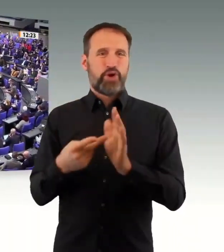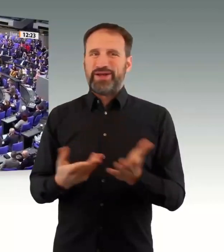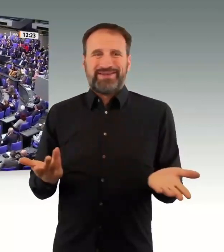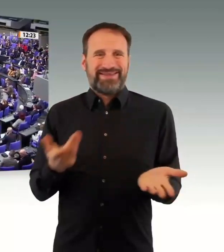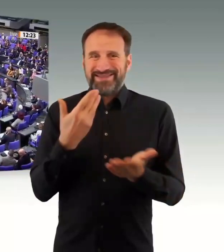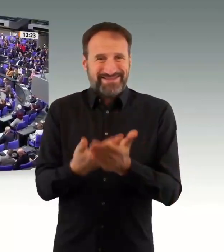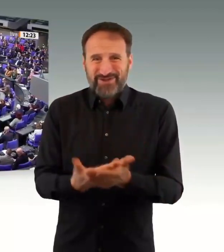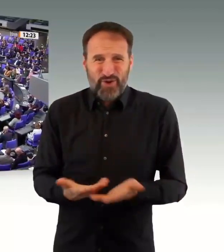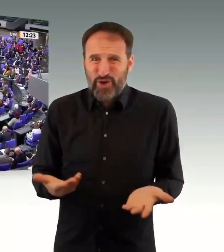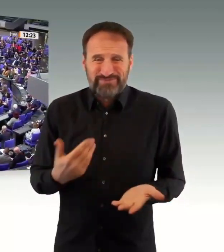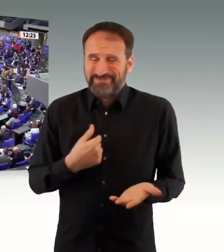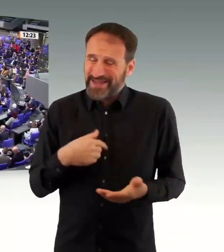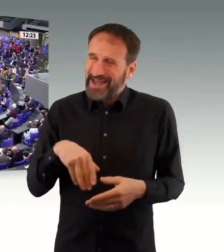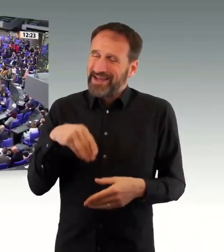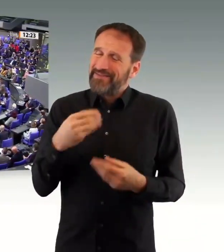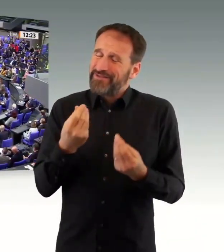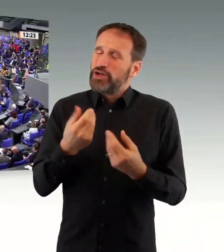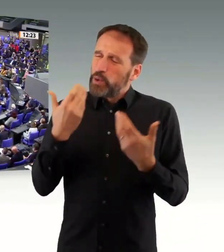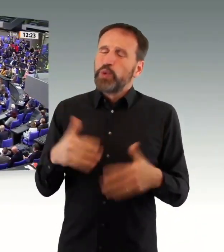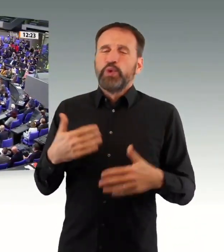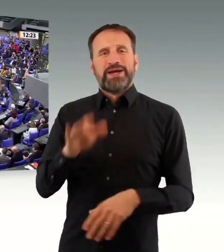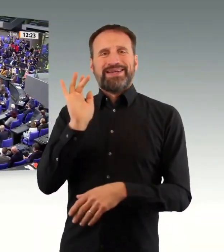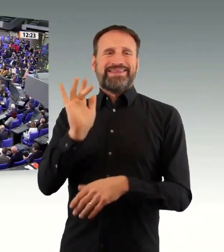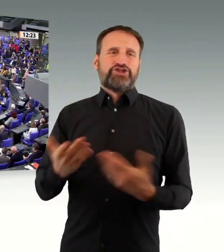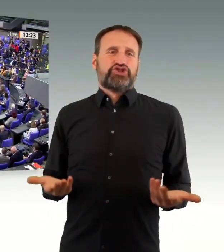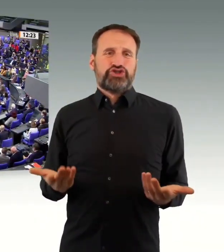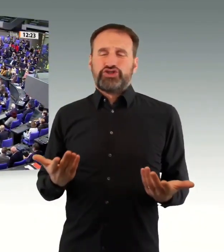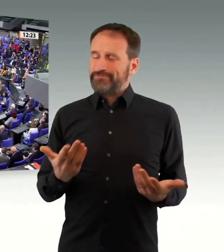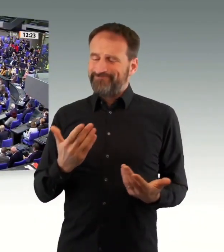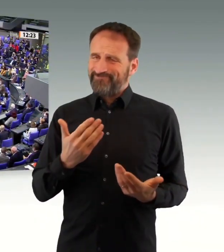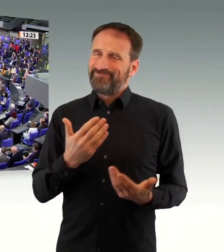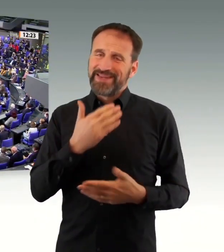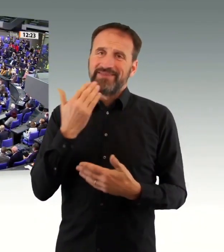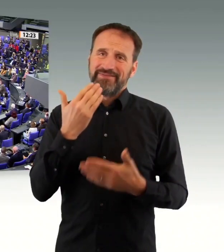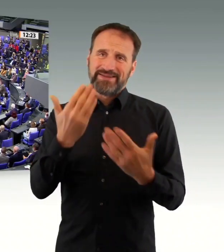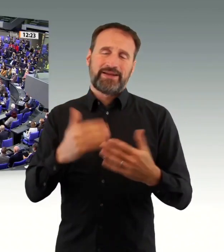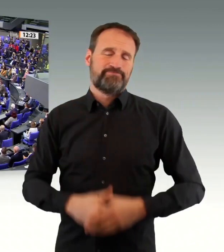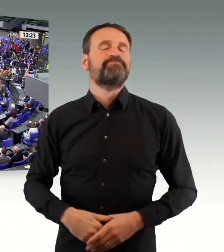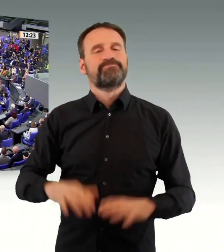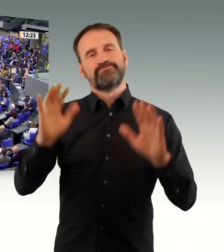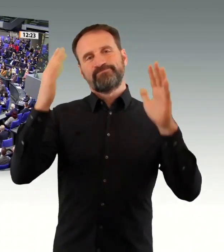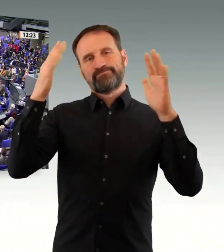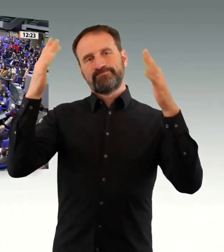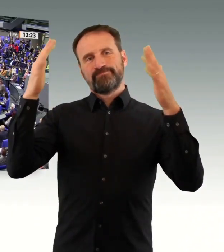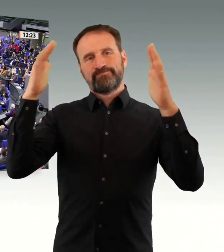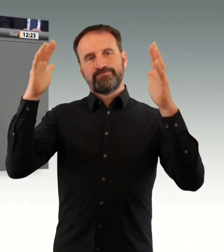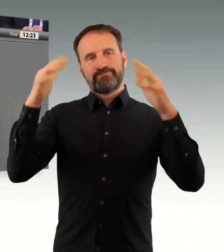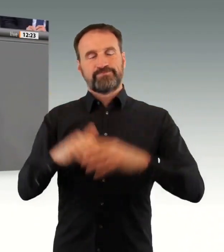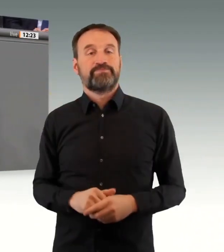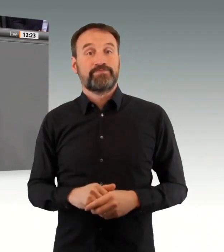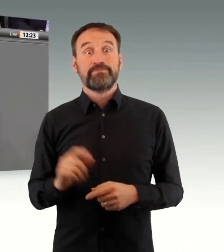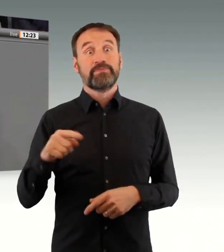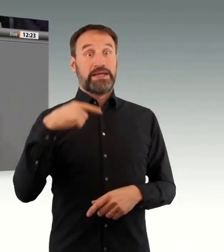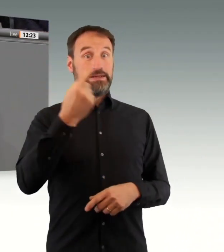Stracke, ich muss sagen, ich bin etwas verwundert und auch enttäuscht, weil ich hatte gedacht, dass Sie mit der